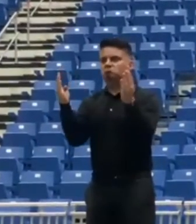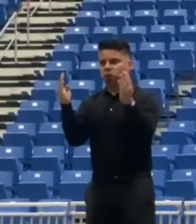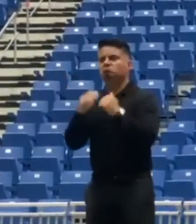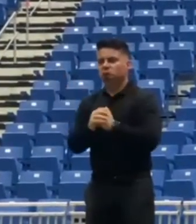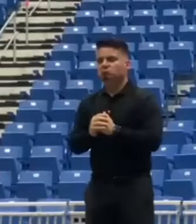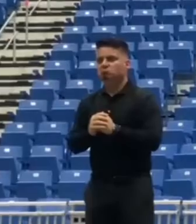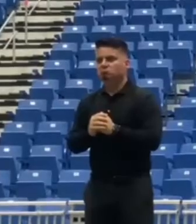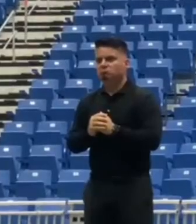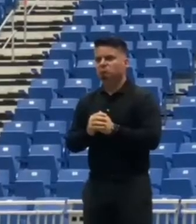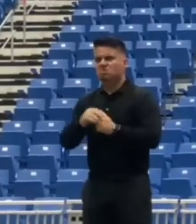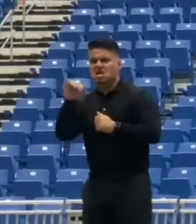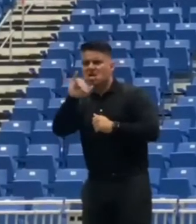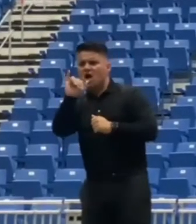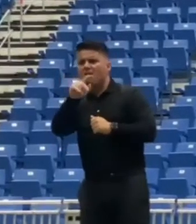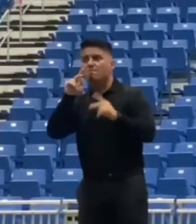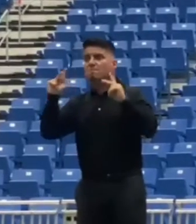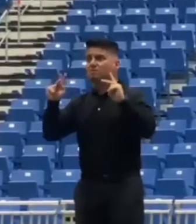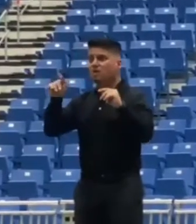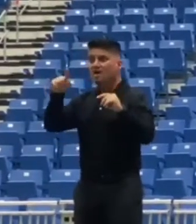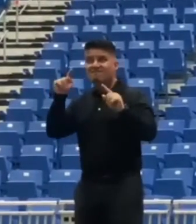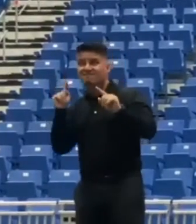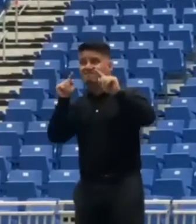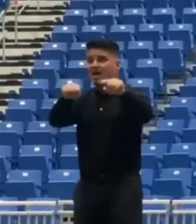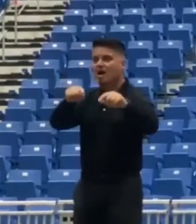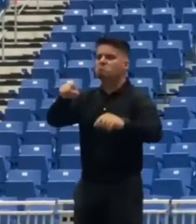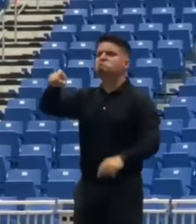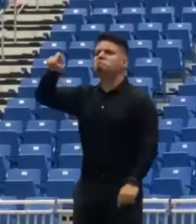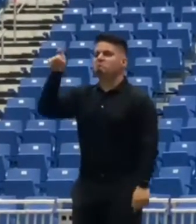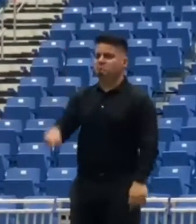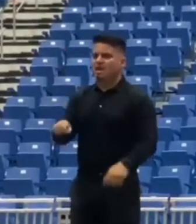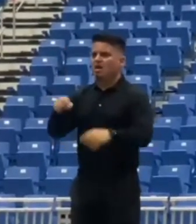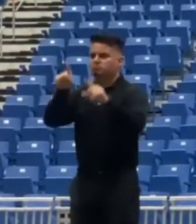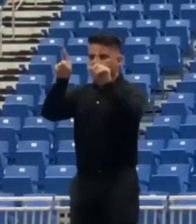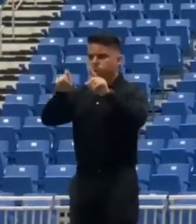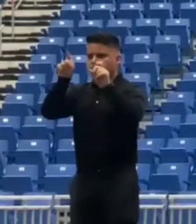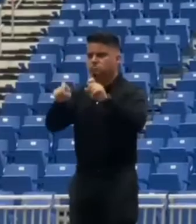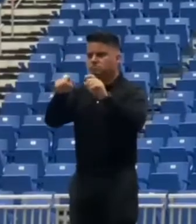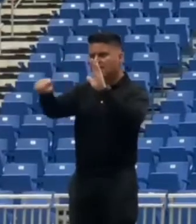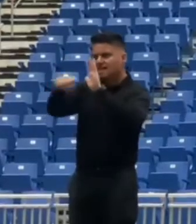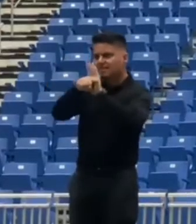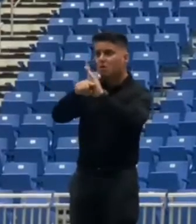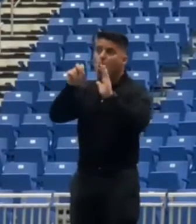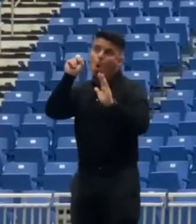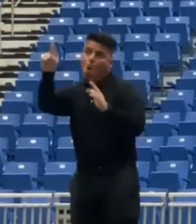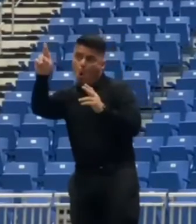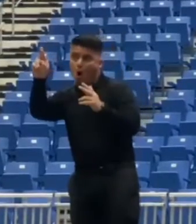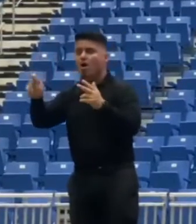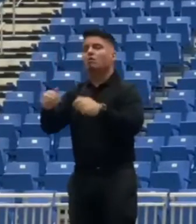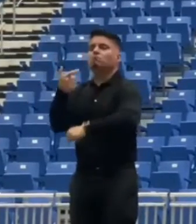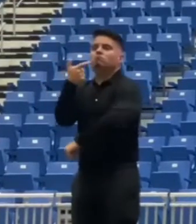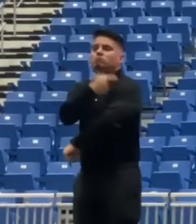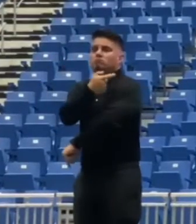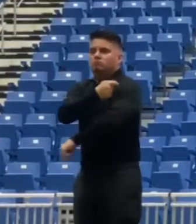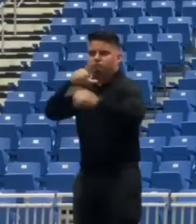exige prueba negativa a los asistentes, excepto si están vacunados completamente. Estamos ready,